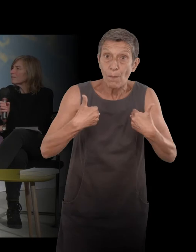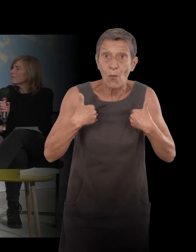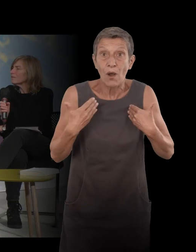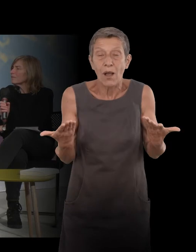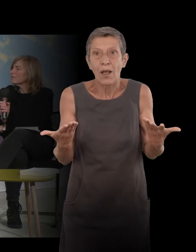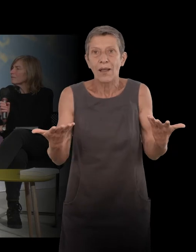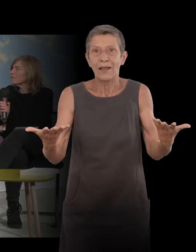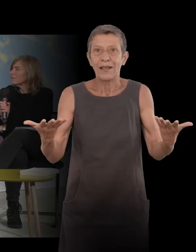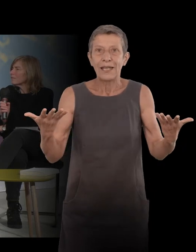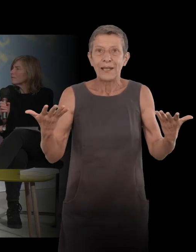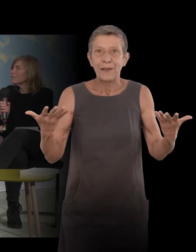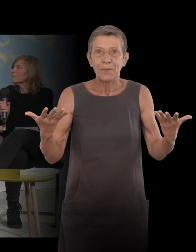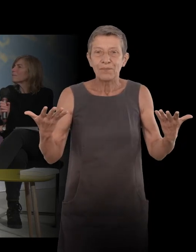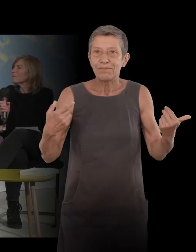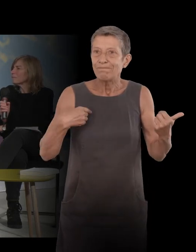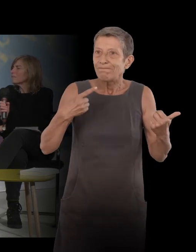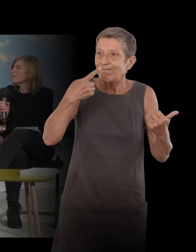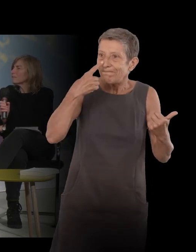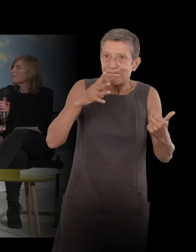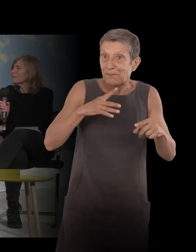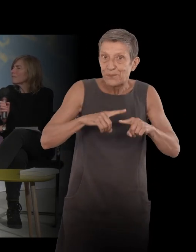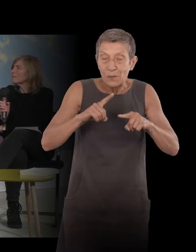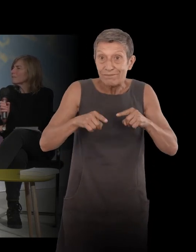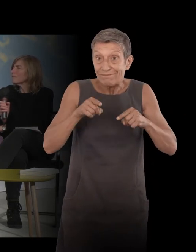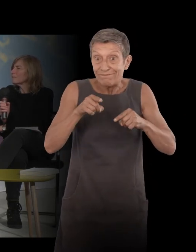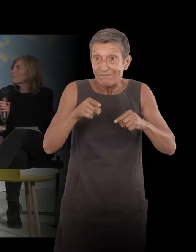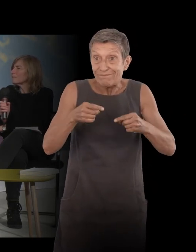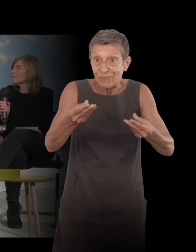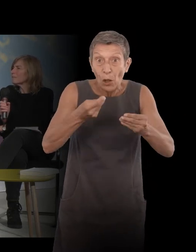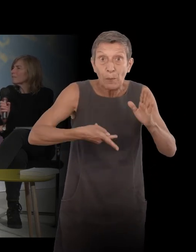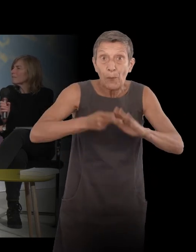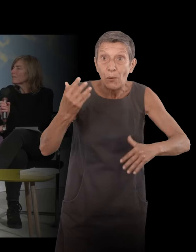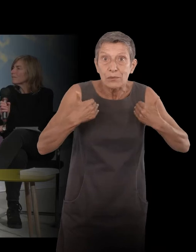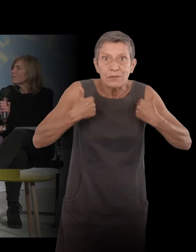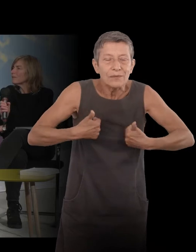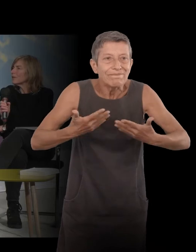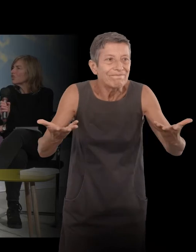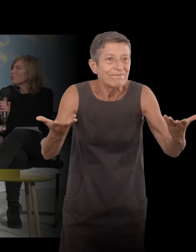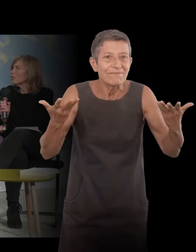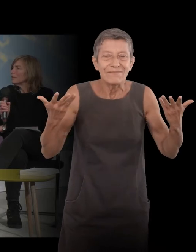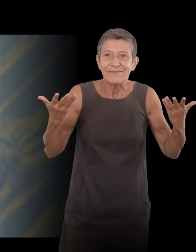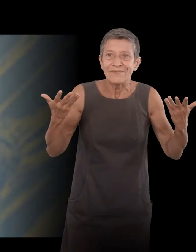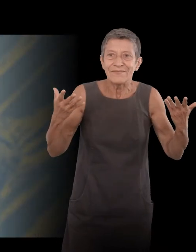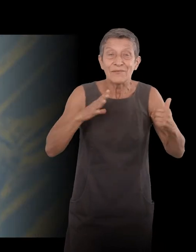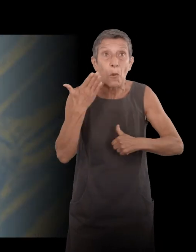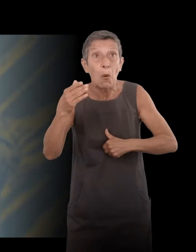there was a sort of privilege. Well, others thought that they were going to with And